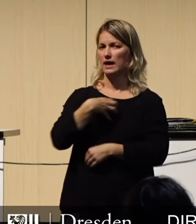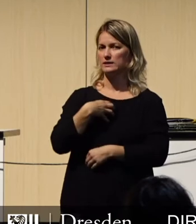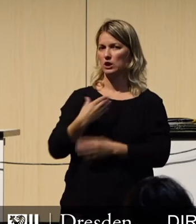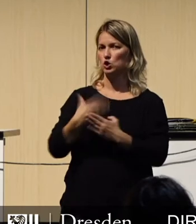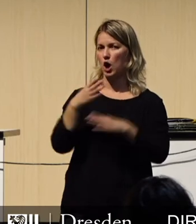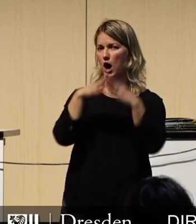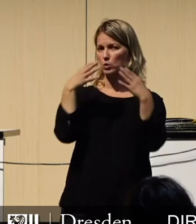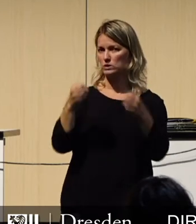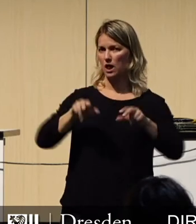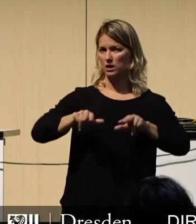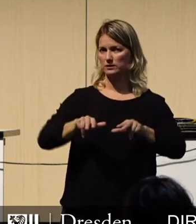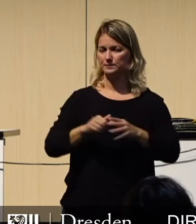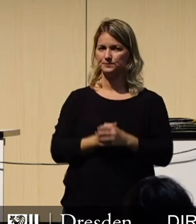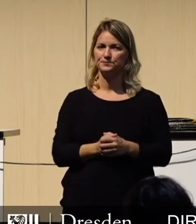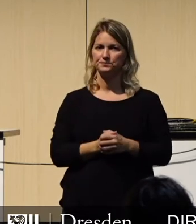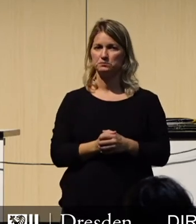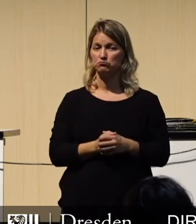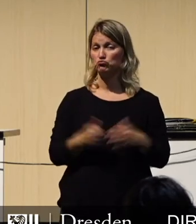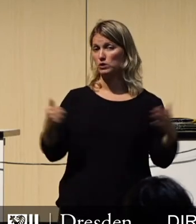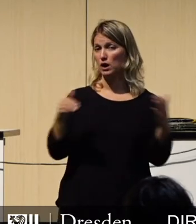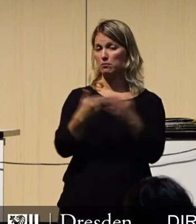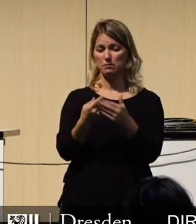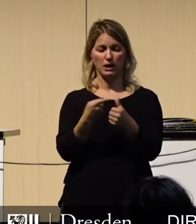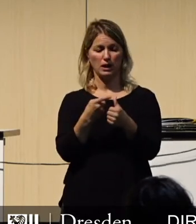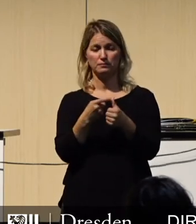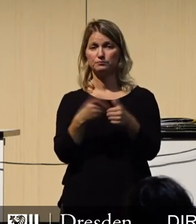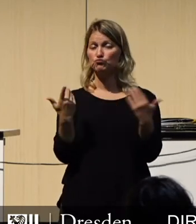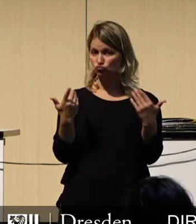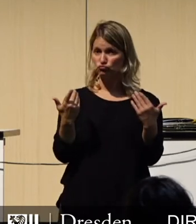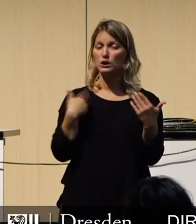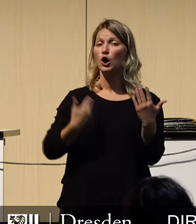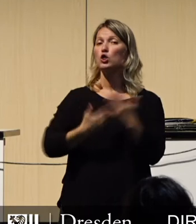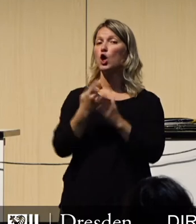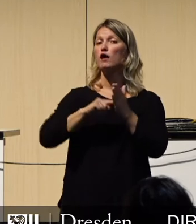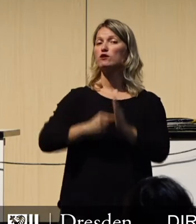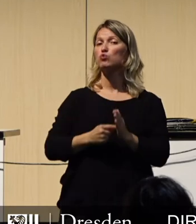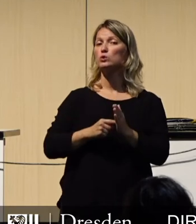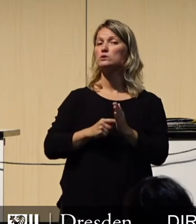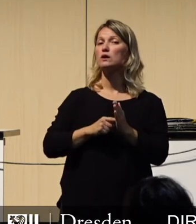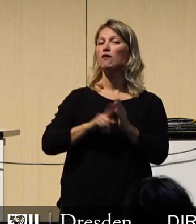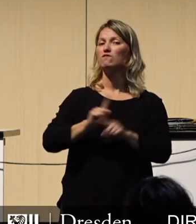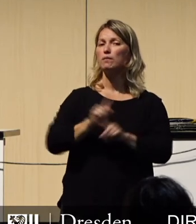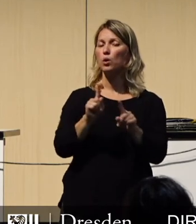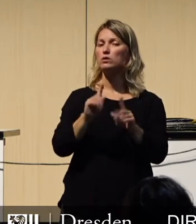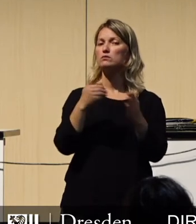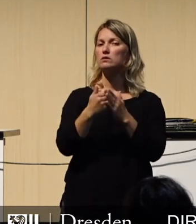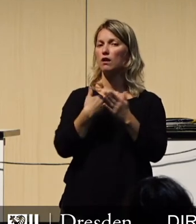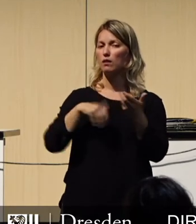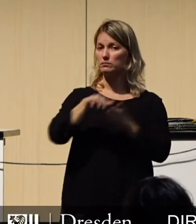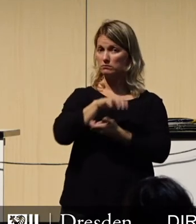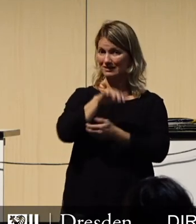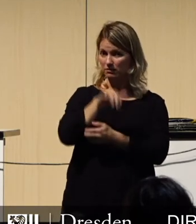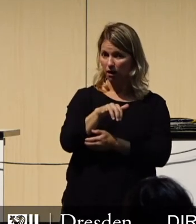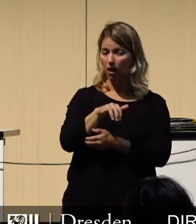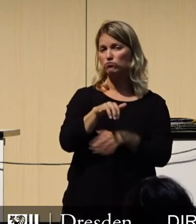Wir könnten im Angesicht der Krise das Neuverschuldungsverbot kippen und über Kredite die zahlreichen Mindereinnahmen und